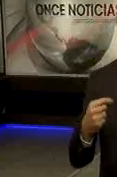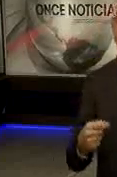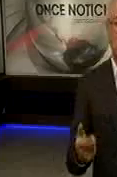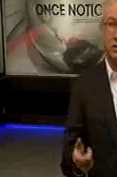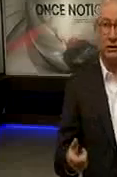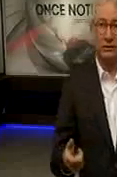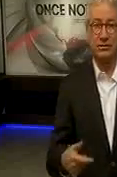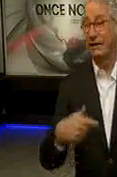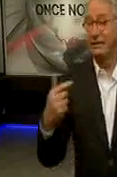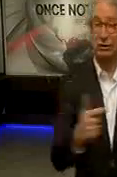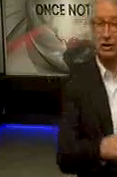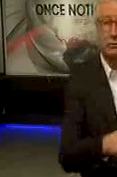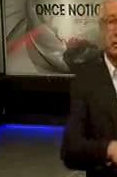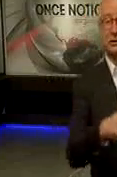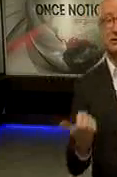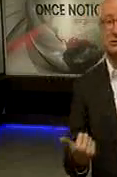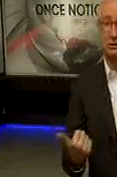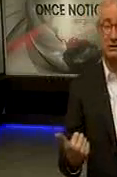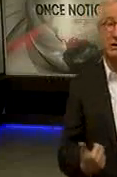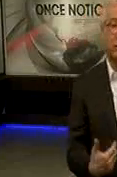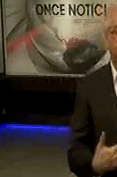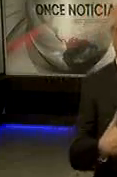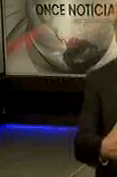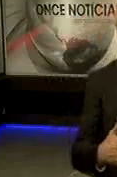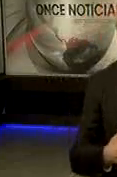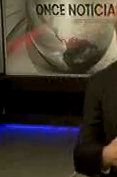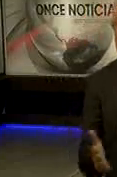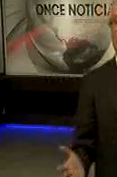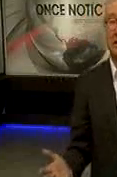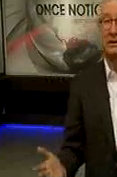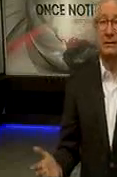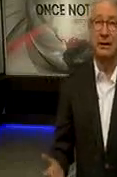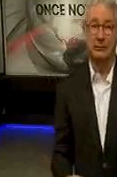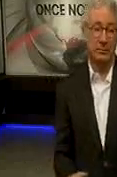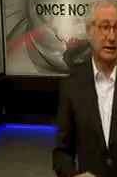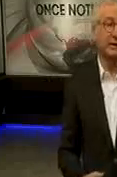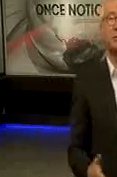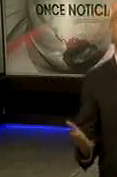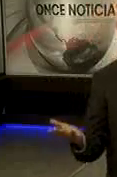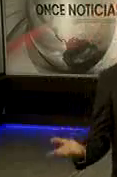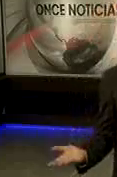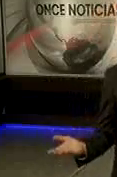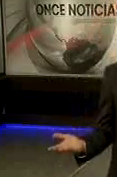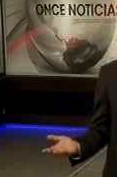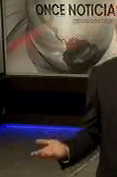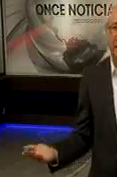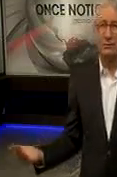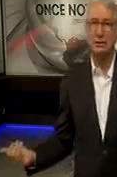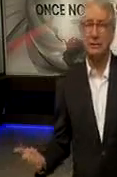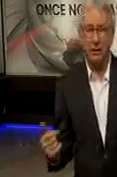qua non O sea, si no se cumplen, no se hacen las otras Fuerza la máquina de manera muy marcada Bueno, eso es parte de lo que tenemos Y también